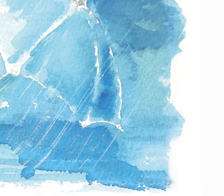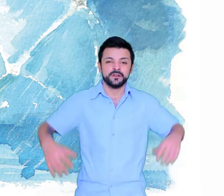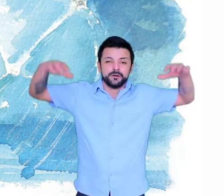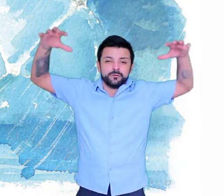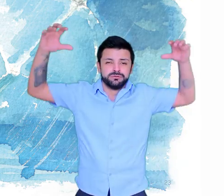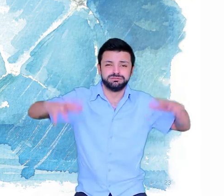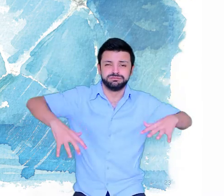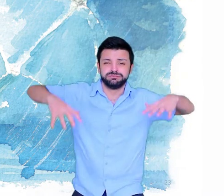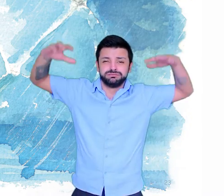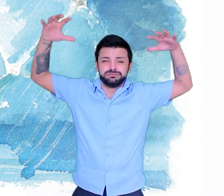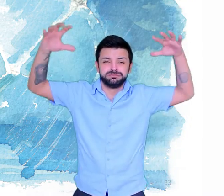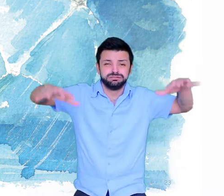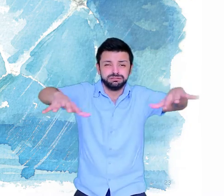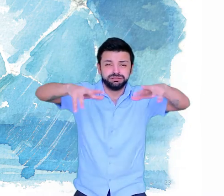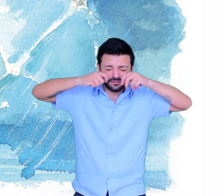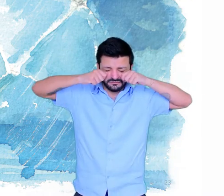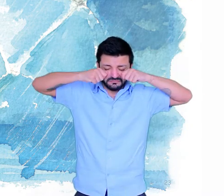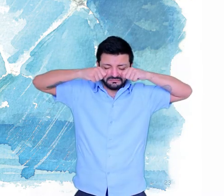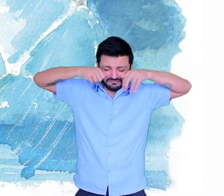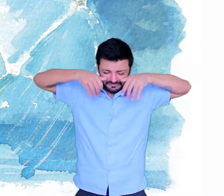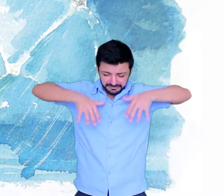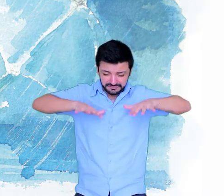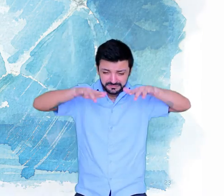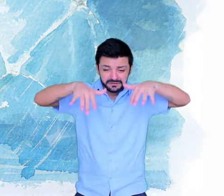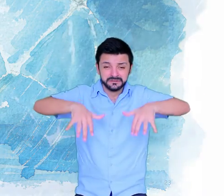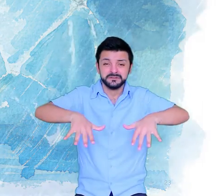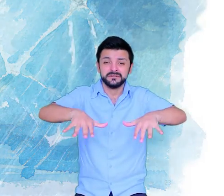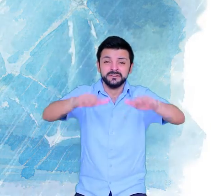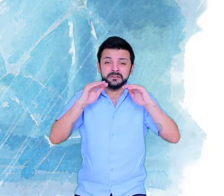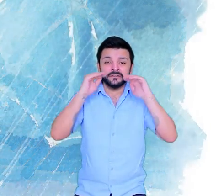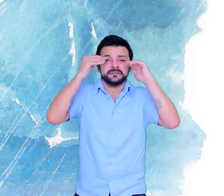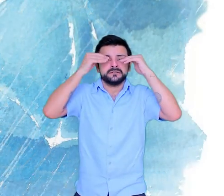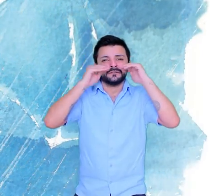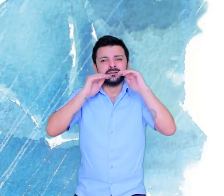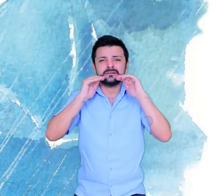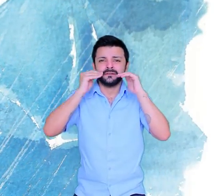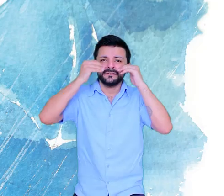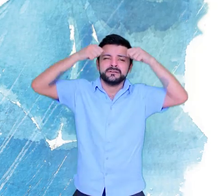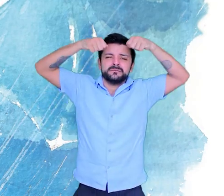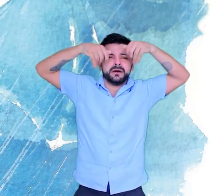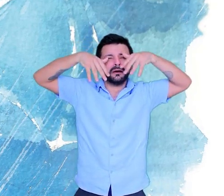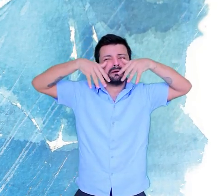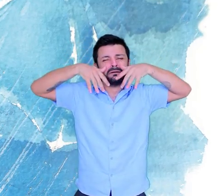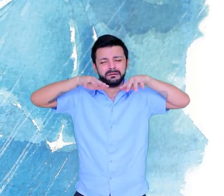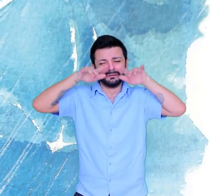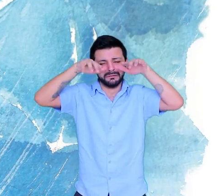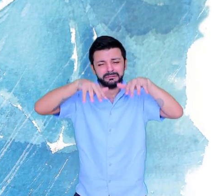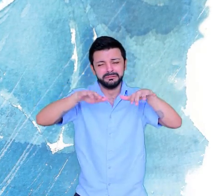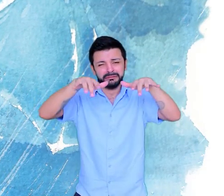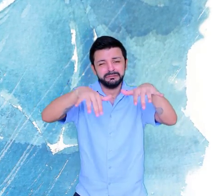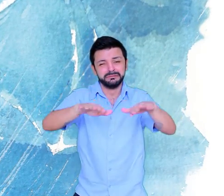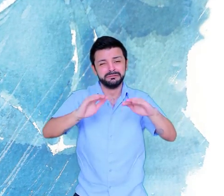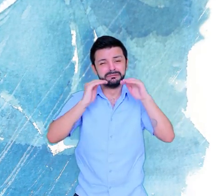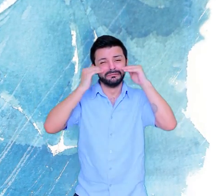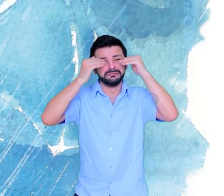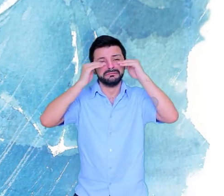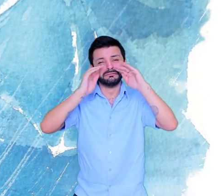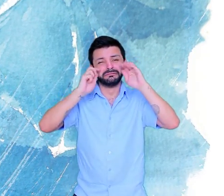Chove Chove forte nos meus olhos Chove Chove